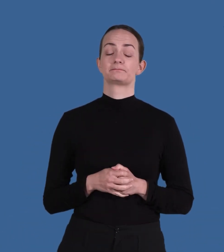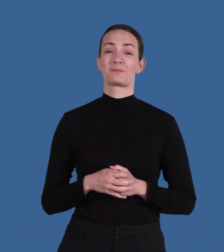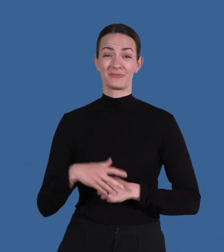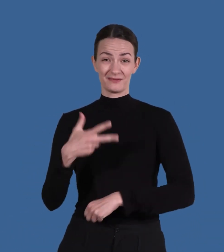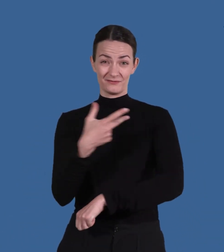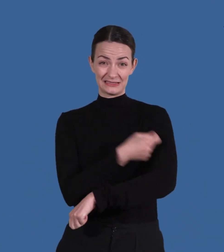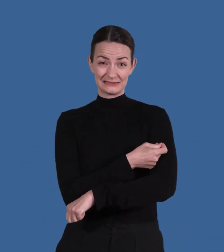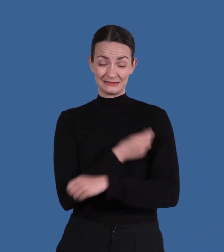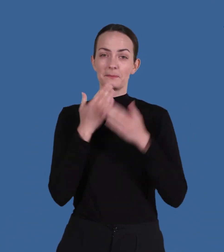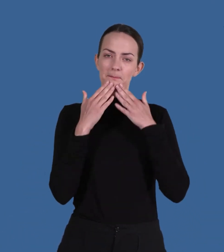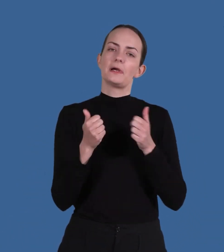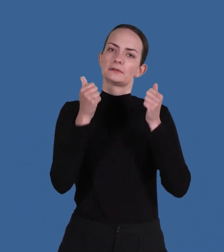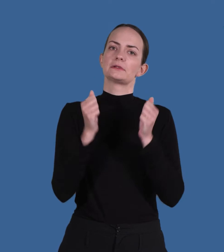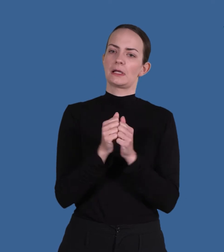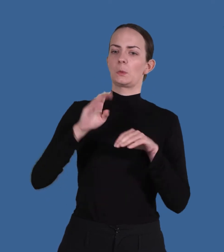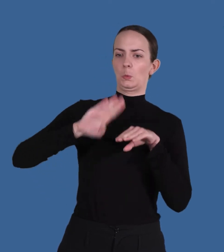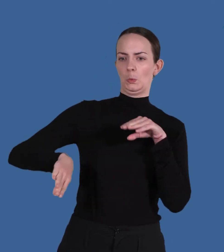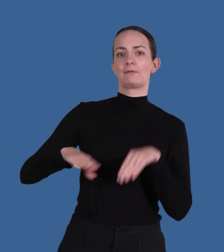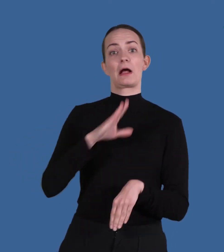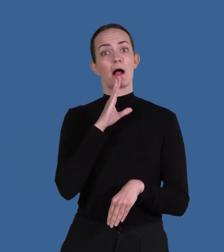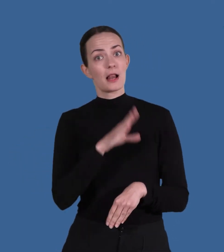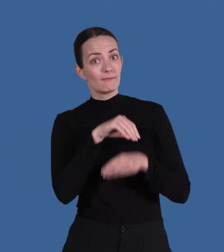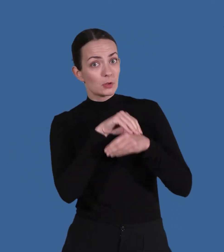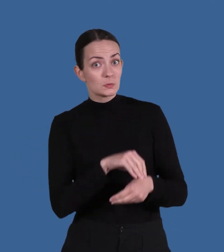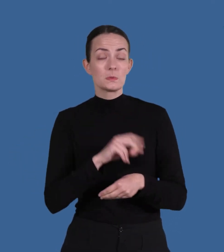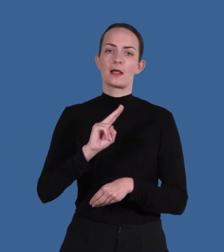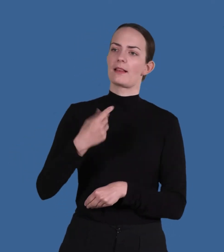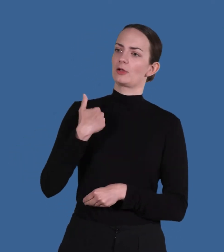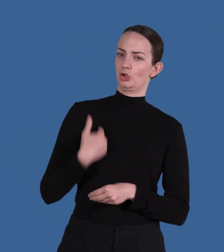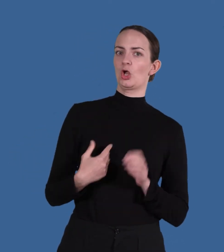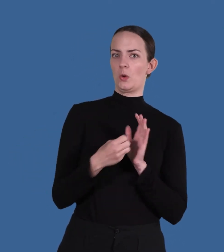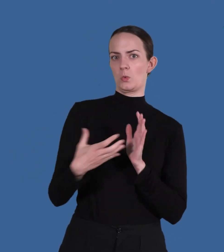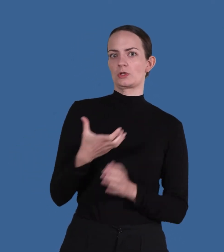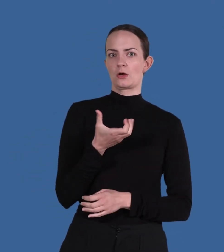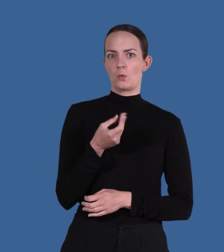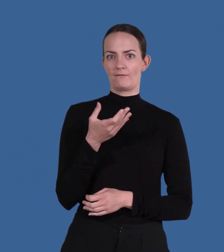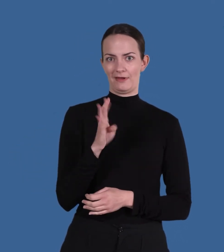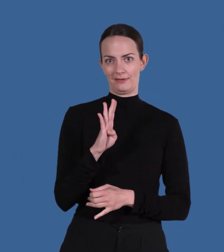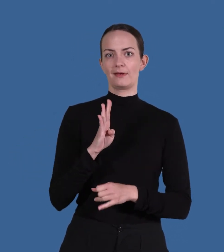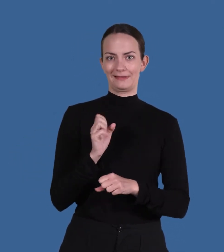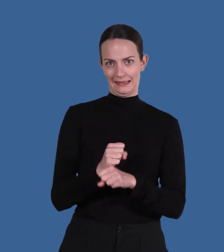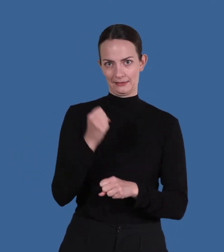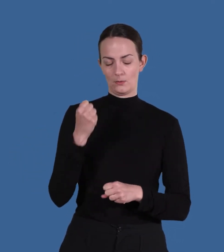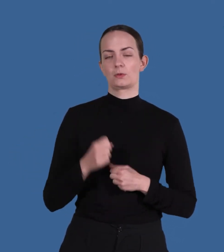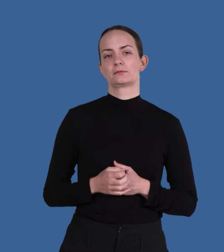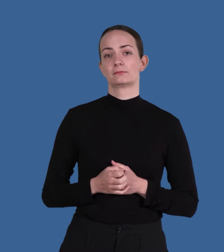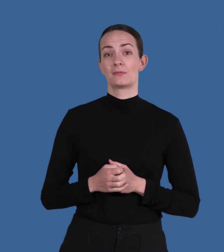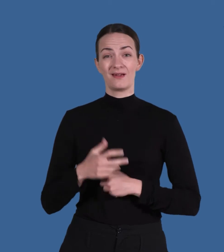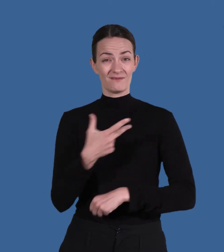Vaccination är det effektivaste sättet att undvika att bli allvarligt sjuk eller dö i covid-19 Vaccination kan